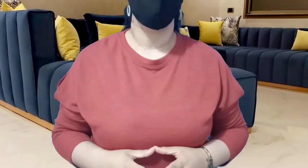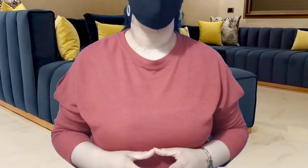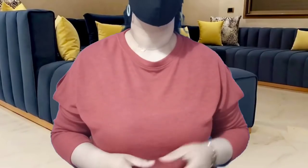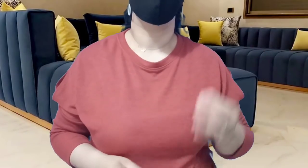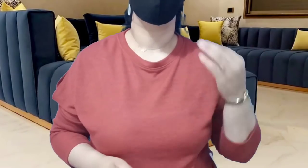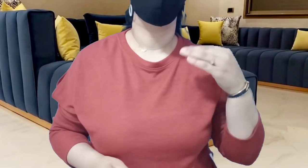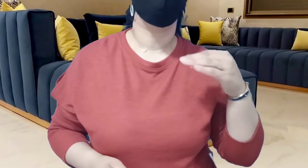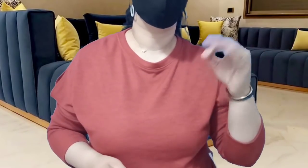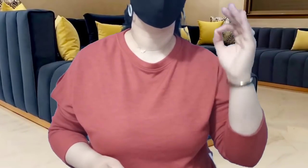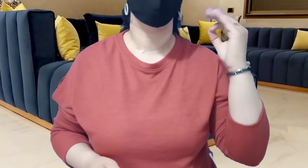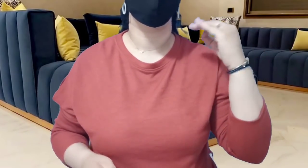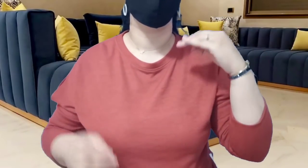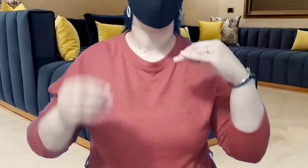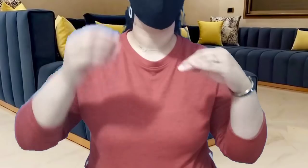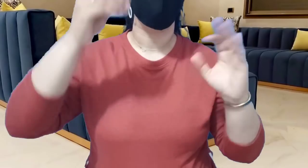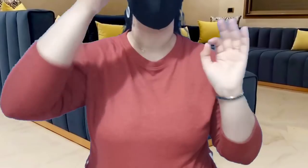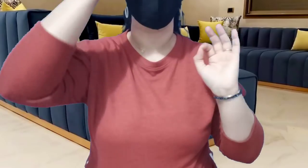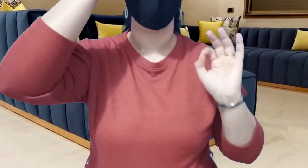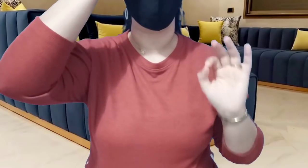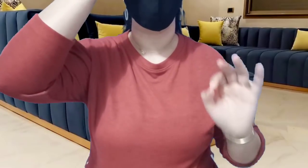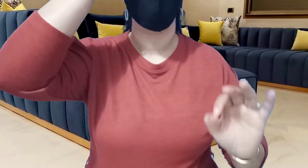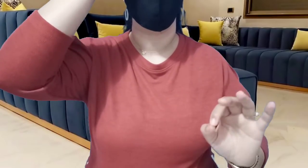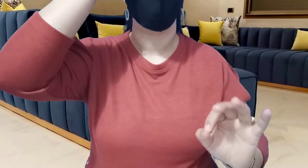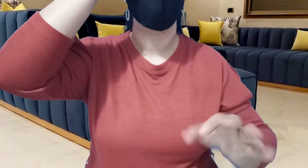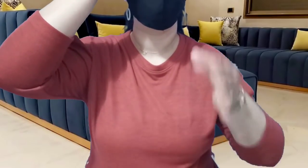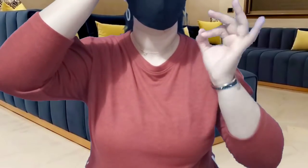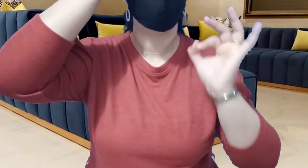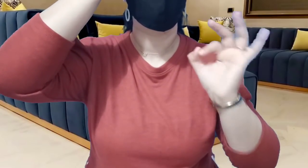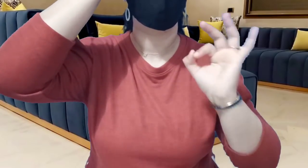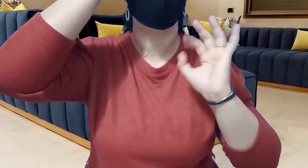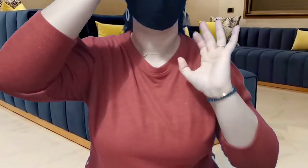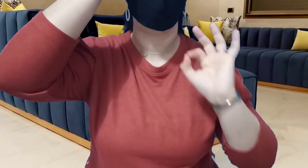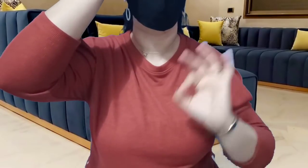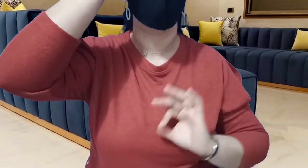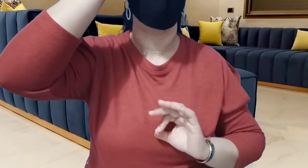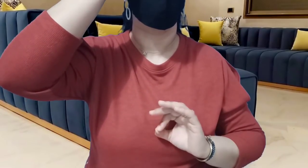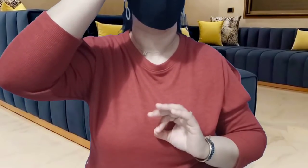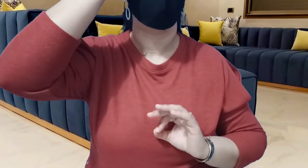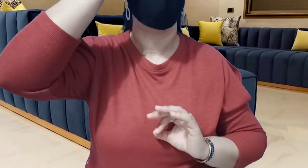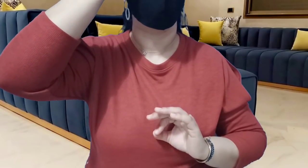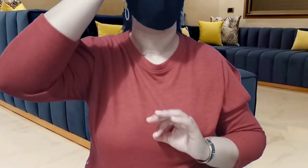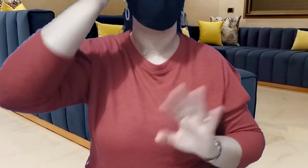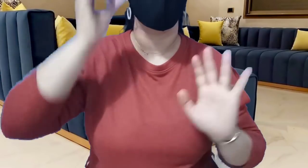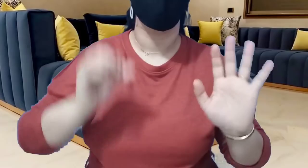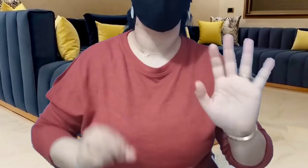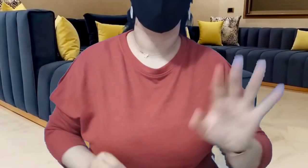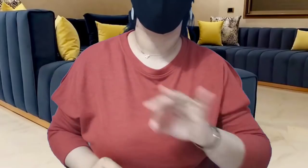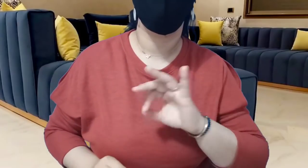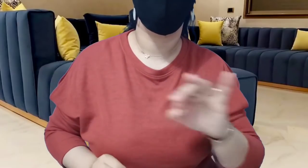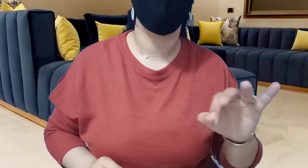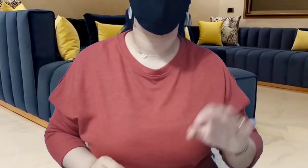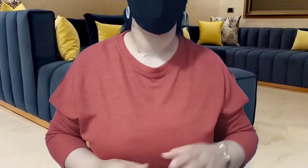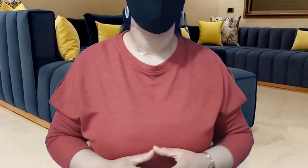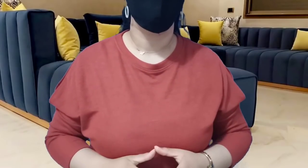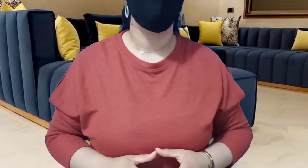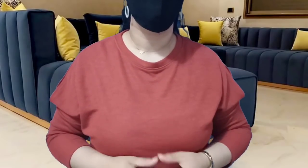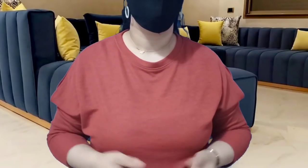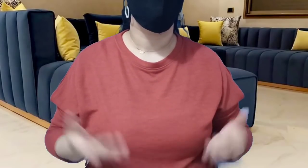اللي كان معيش ساميرا في القهرة في القهرة أخوتي خمس سنين وسيدة كتحوفر معاه في القناة